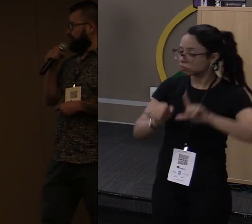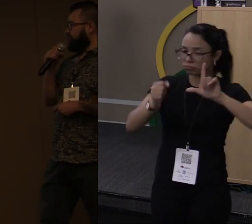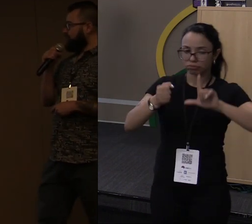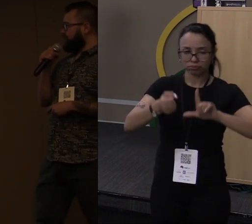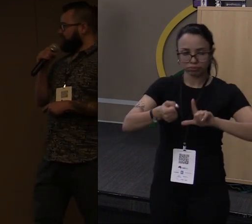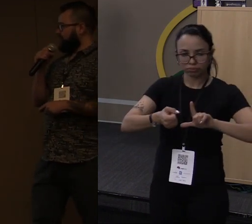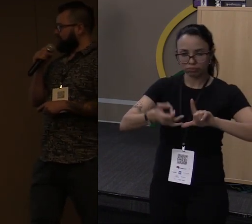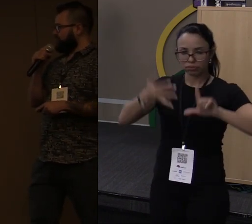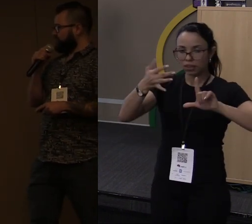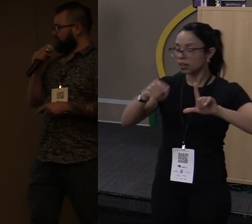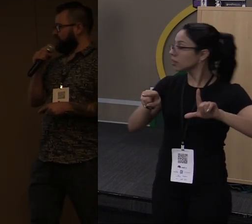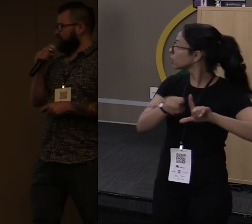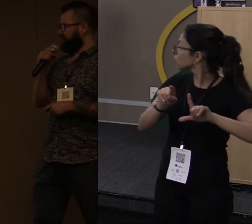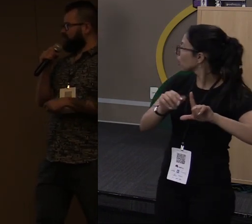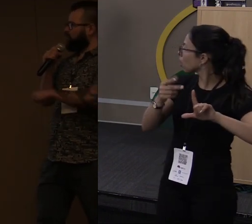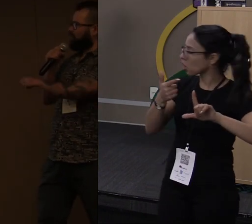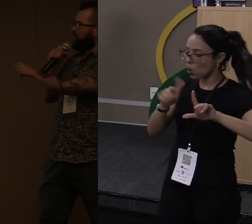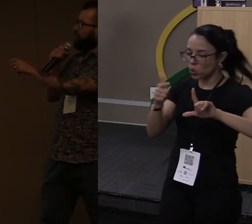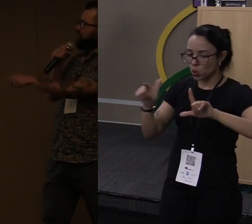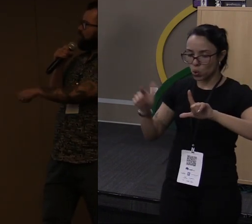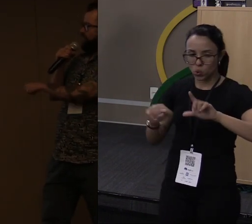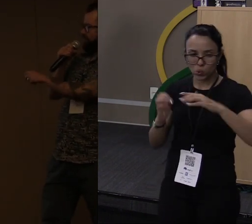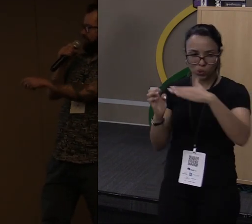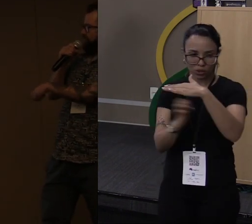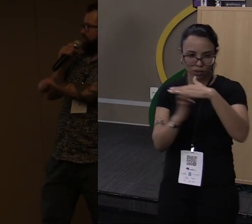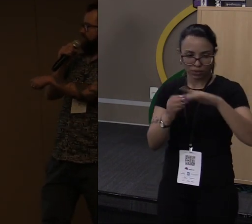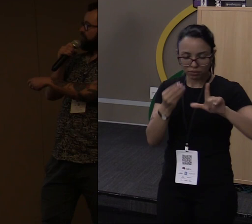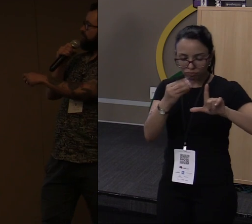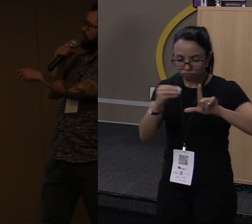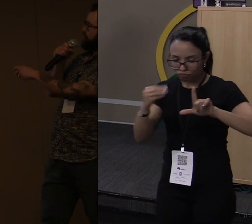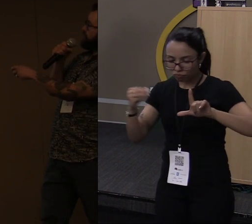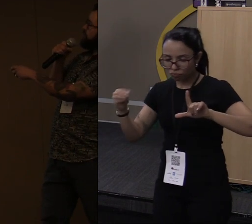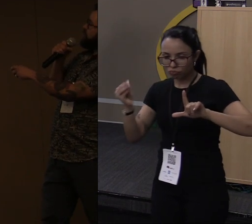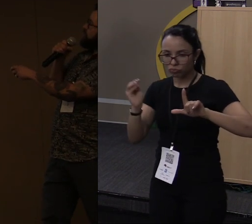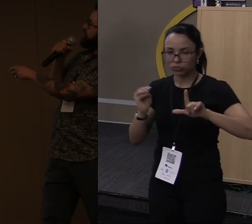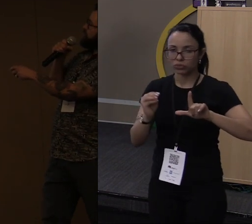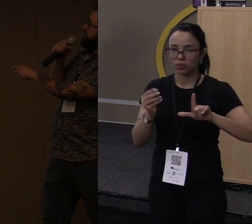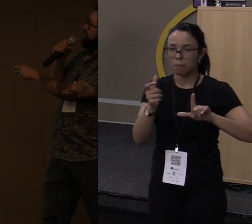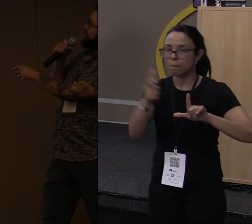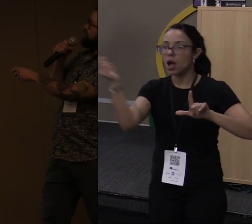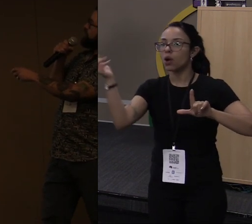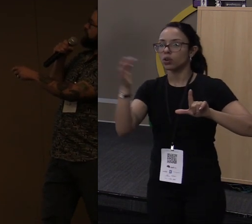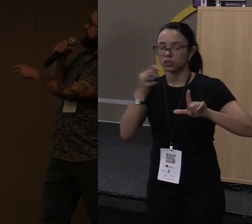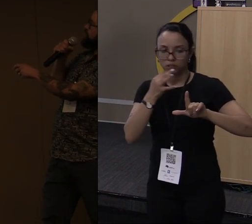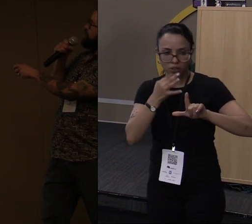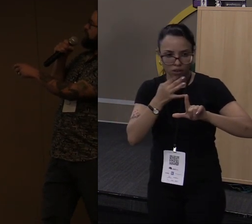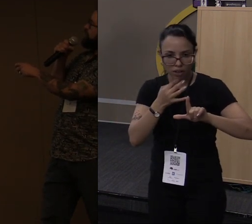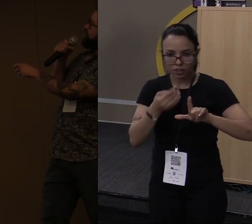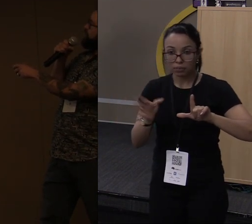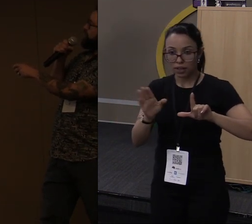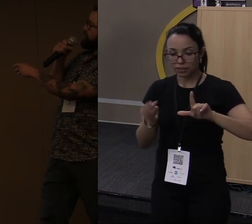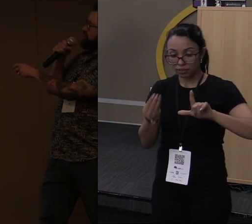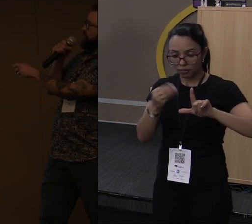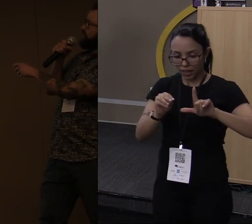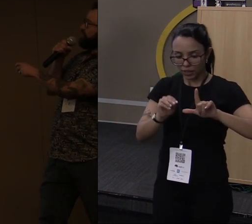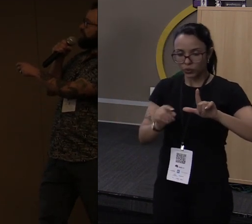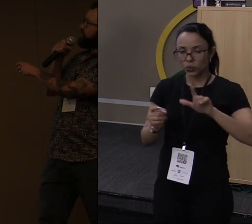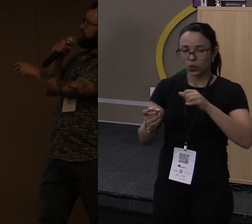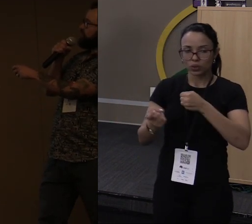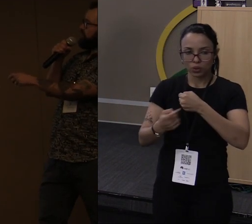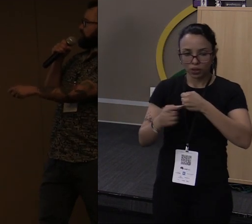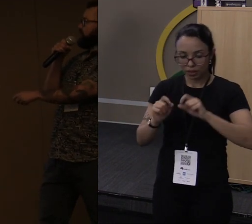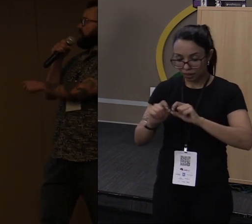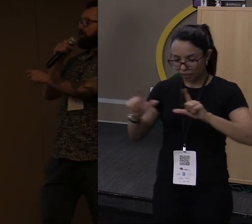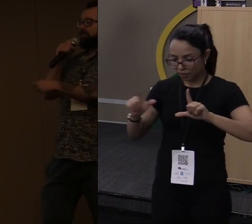RPM. E mais essas outras empresas aqui. Eu coloquei algumas, só as mais conhecidas, mas aqui dentro desse link tem uma página chamada